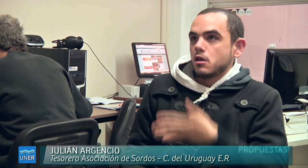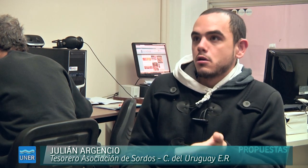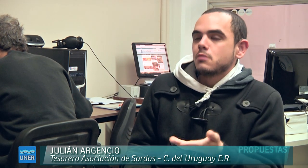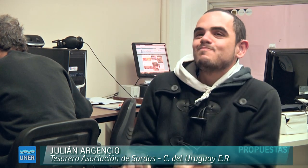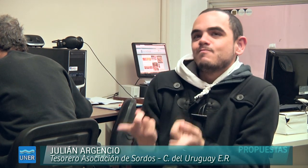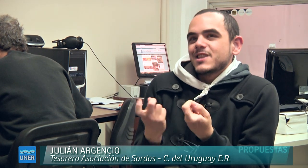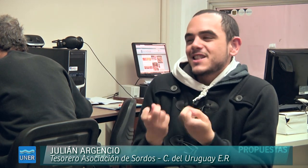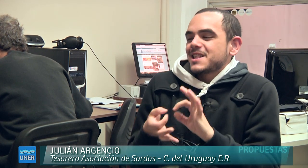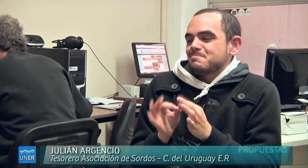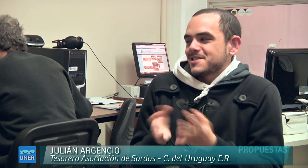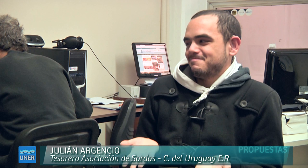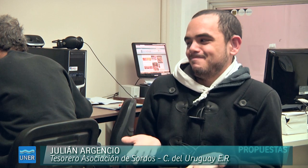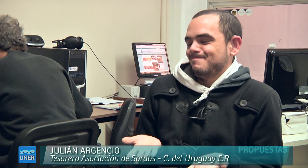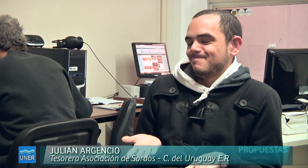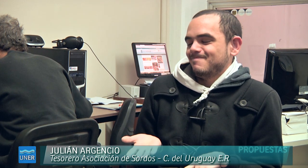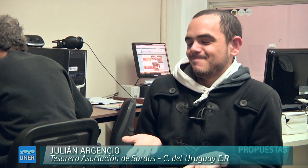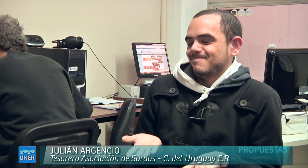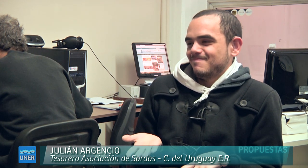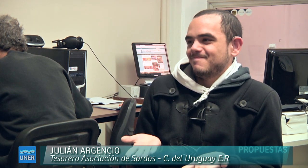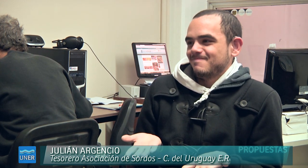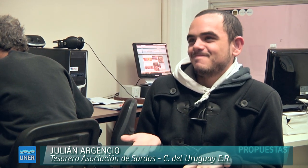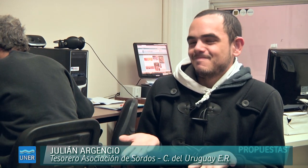Si un sordo, por ejemplo, no entiende, necesita una persona intérprete.